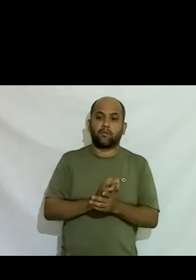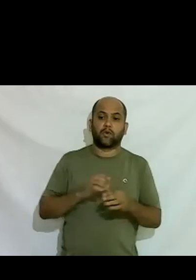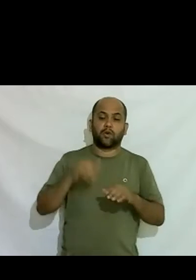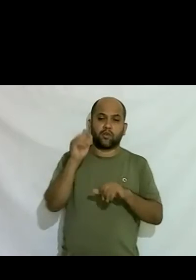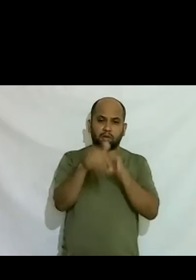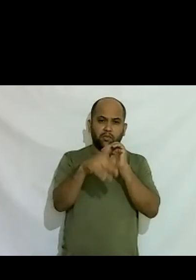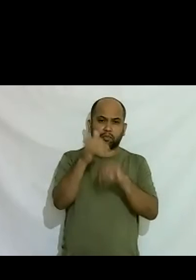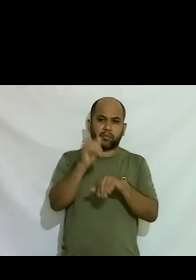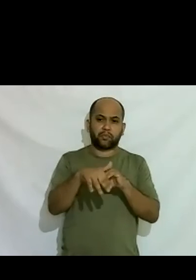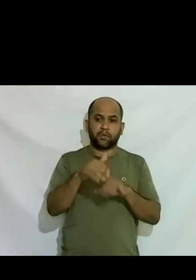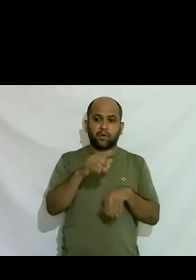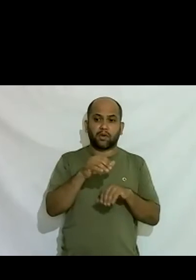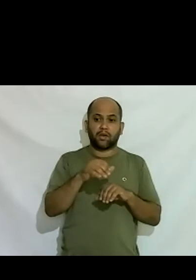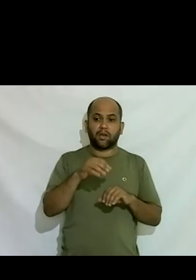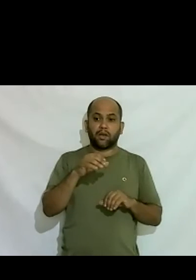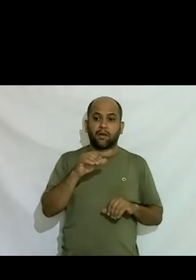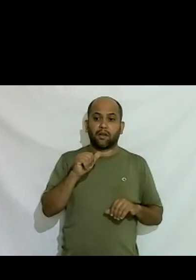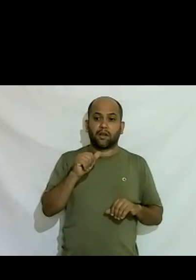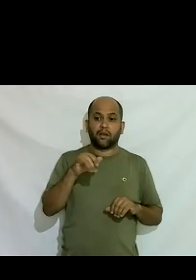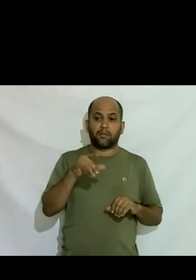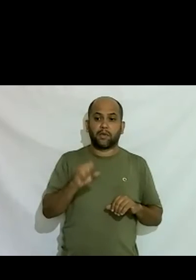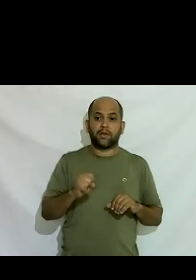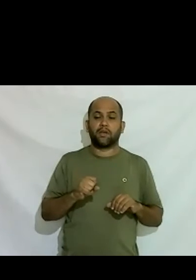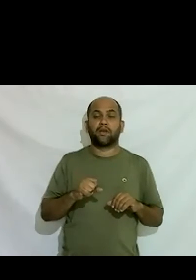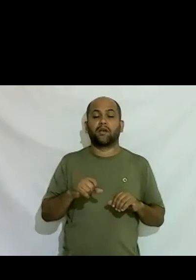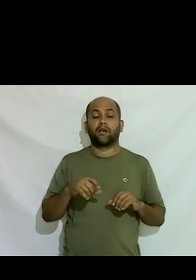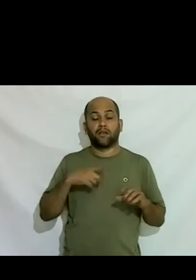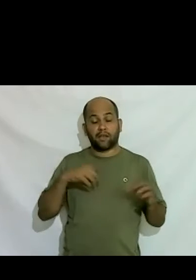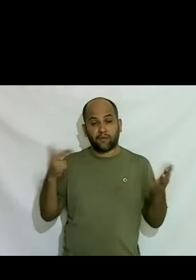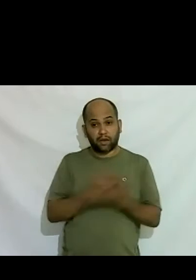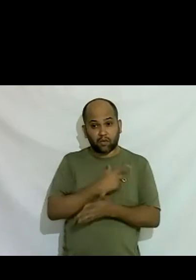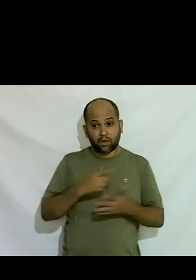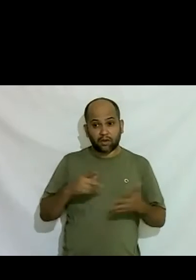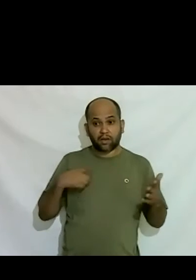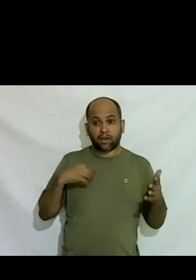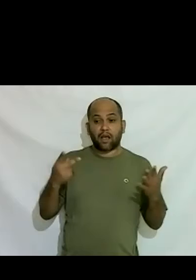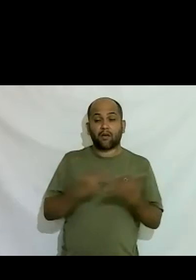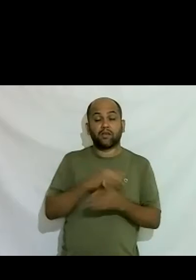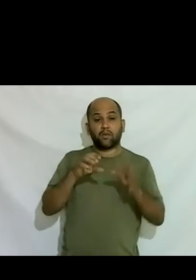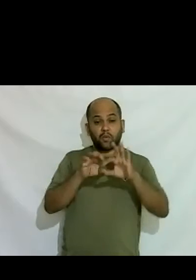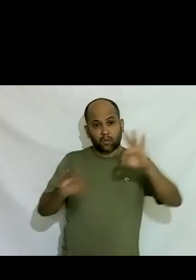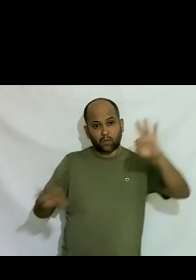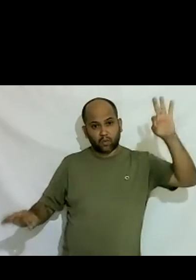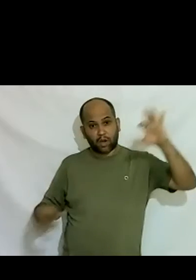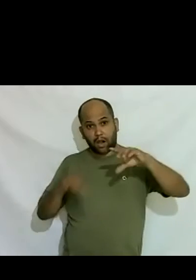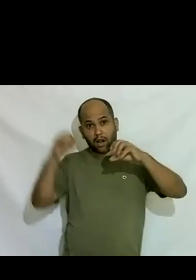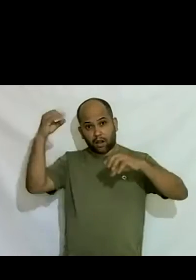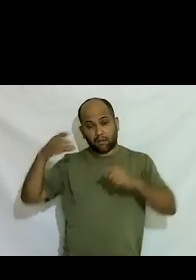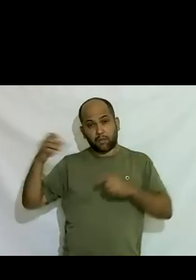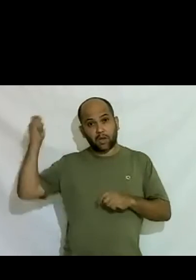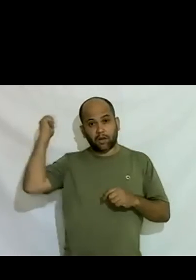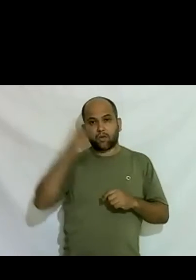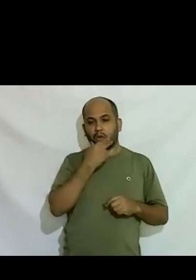que foram dois alunos sexuais estavam andando de mão dada e alguém um rapaz veio com uma lâmpada e deu na cabeça de um deles